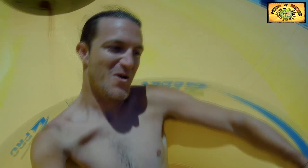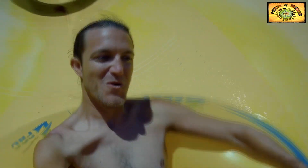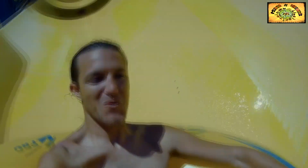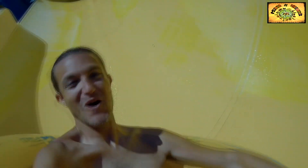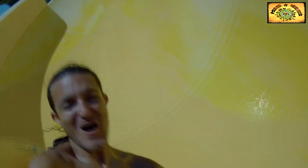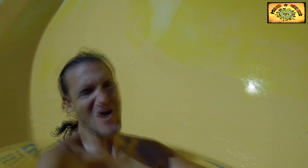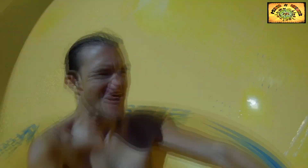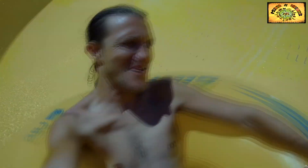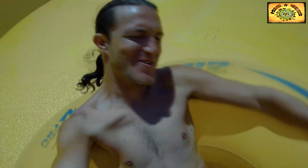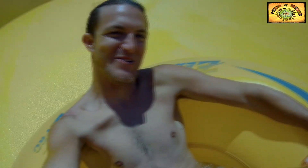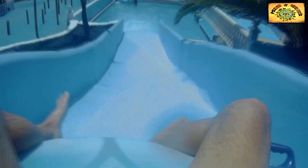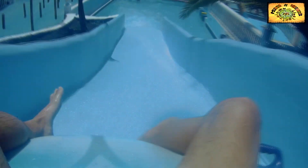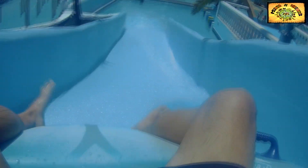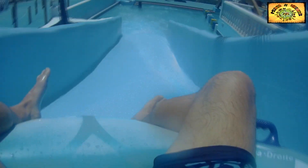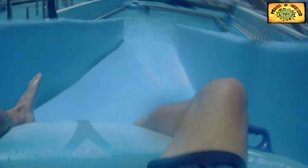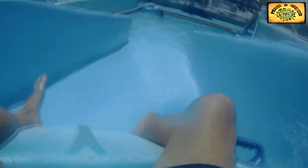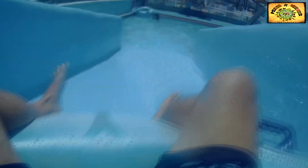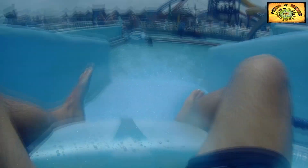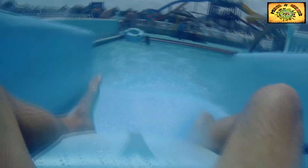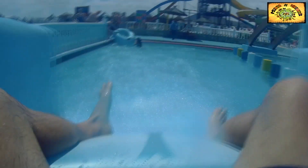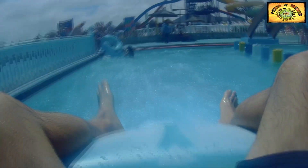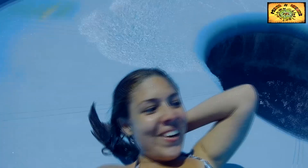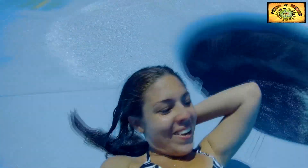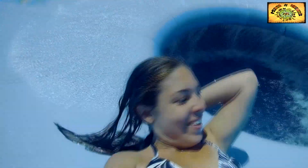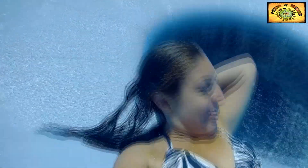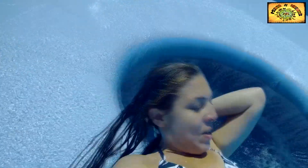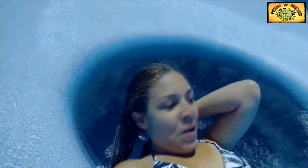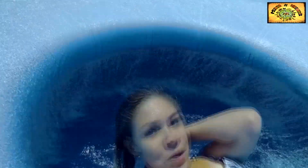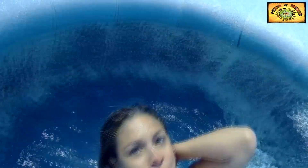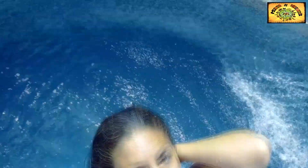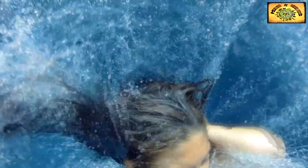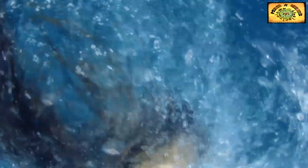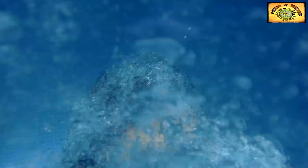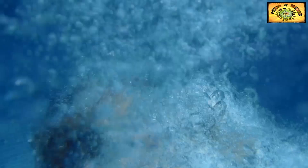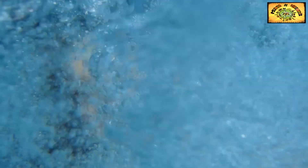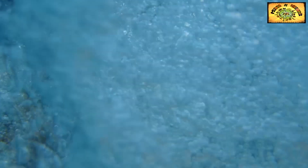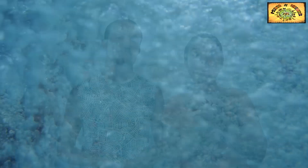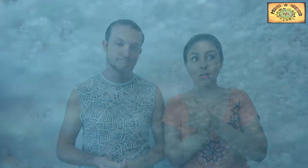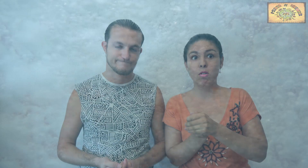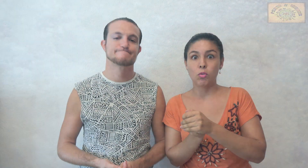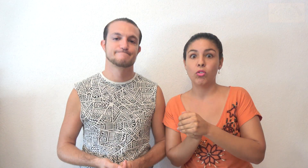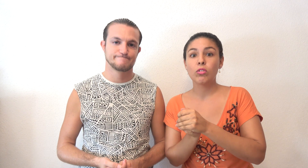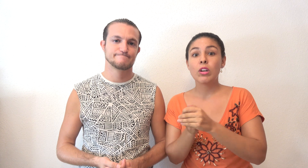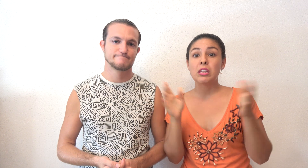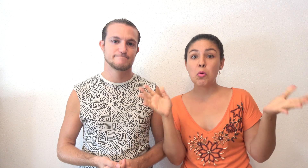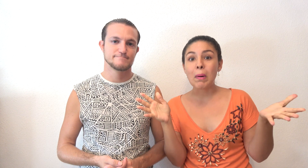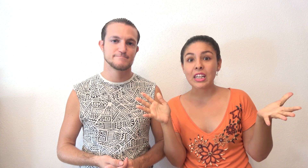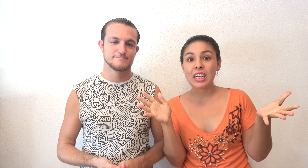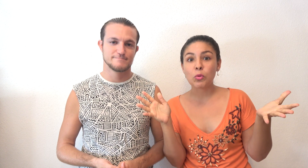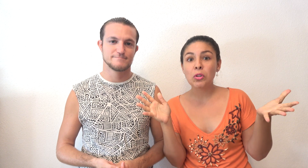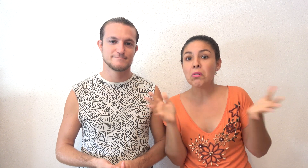disfrutarlo. Es un tobogán familiar, lo pasaréis súper bien. Y hay que decir que la entrada del precio está bastante asequible para todo el mundo. Tiene un parque gratuito